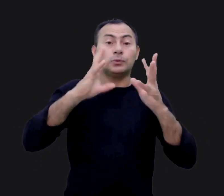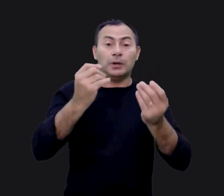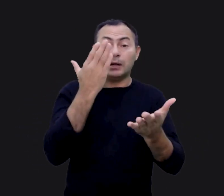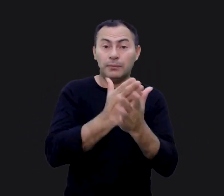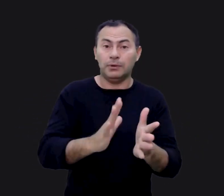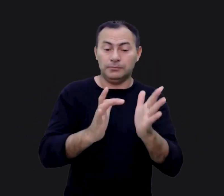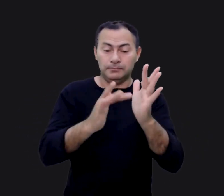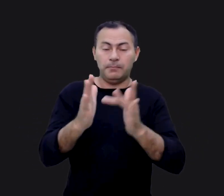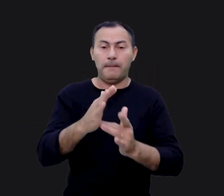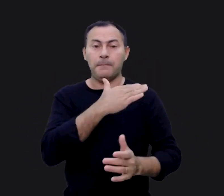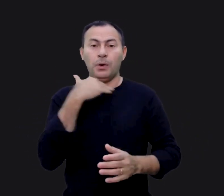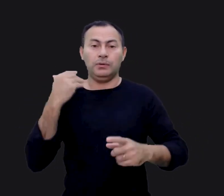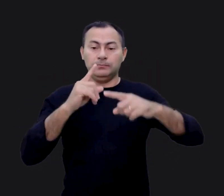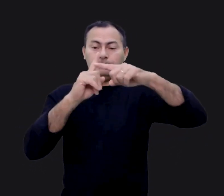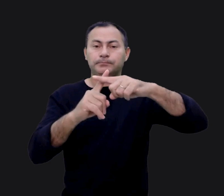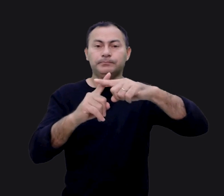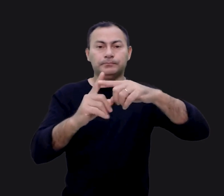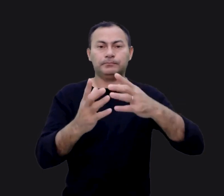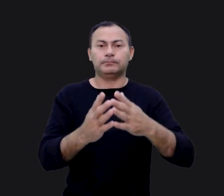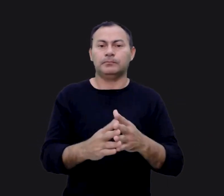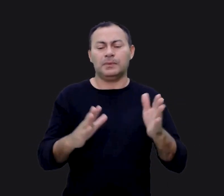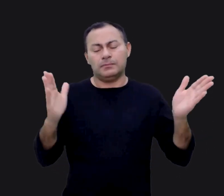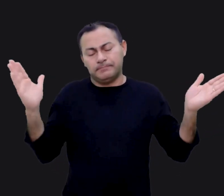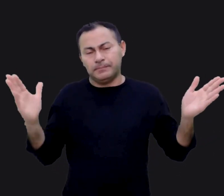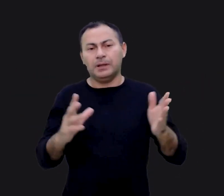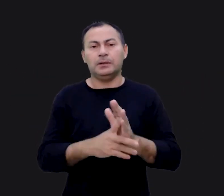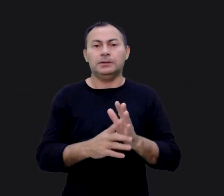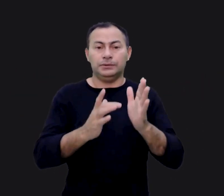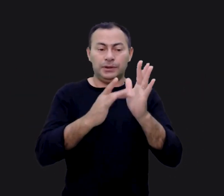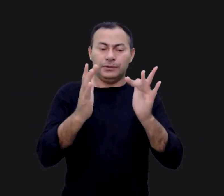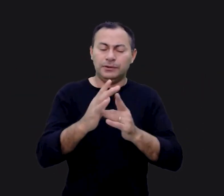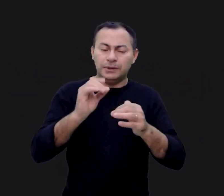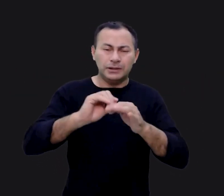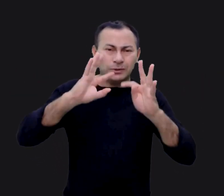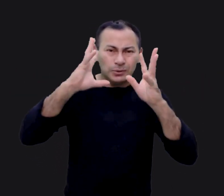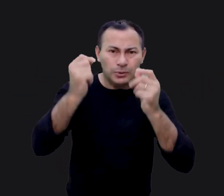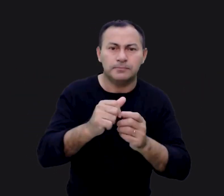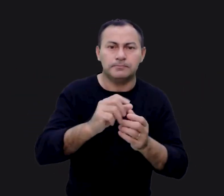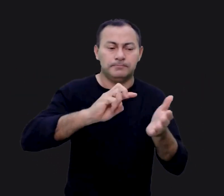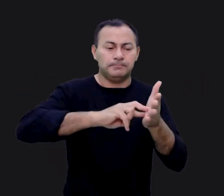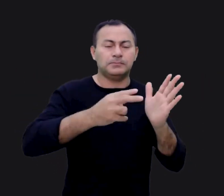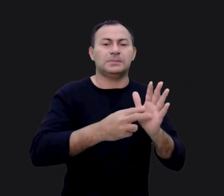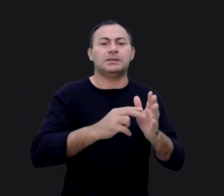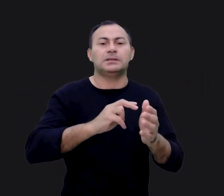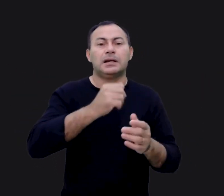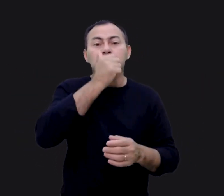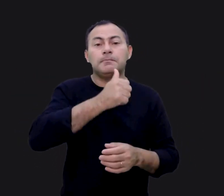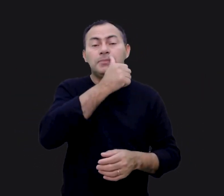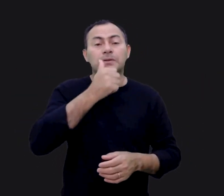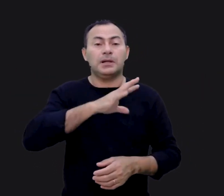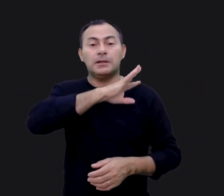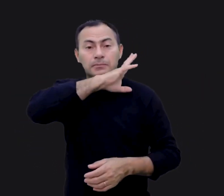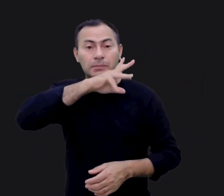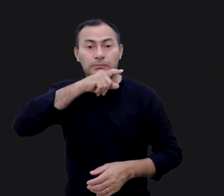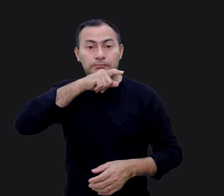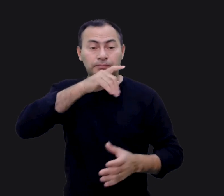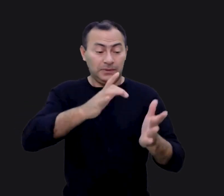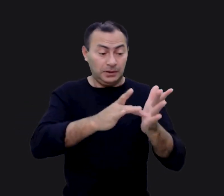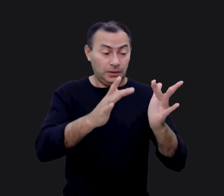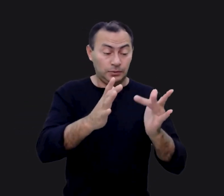isso acabou quando Jesus Cristo morreu na cruz. Ele cumpriu todos os significados destes sacrifícios como animais. E quando Jesus morreu